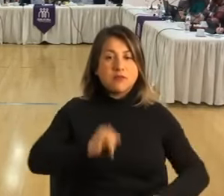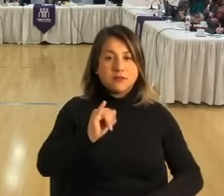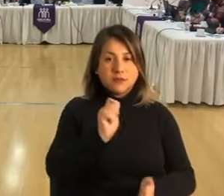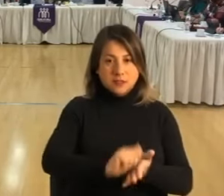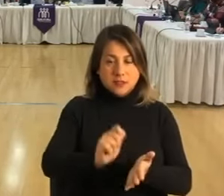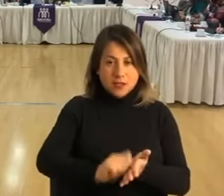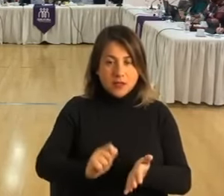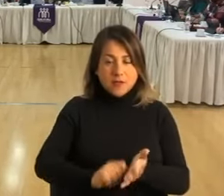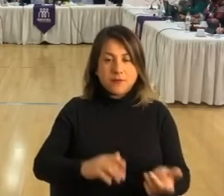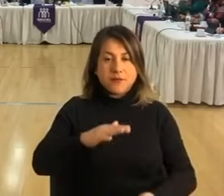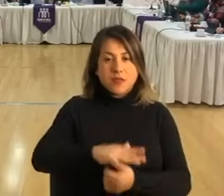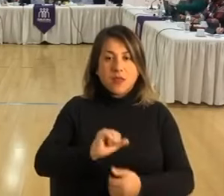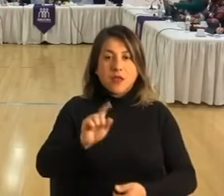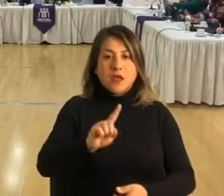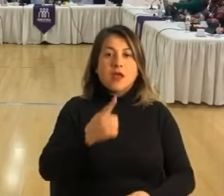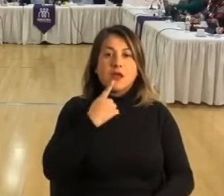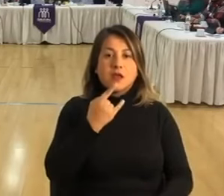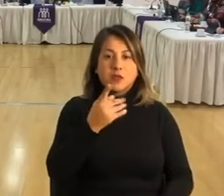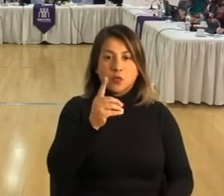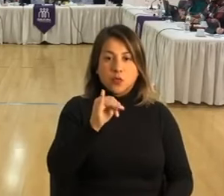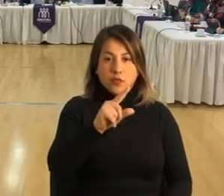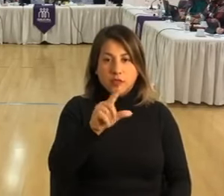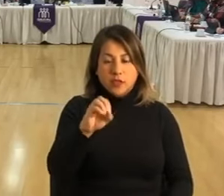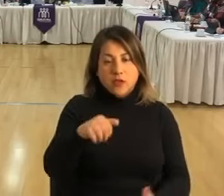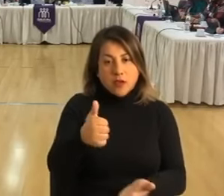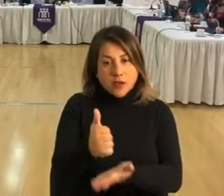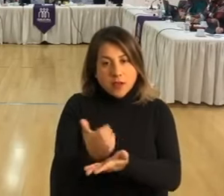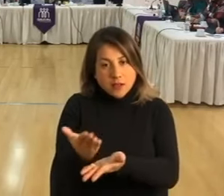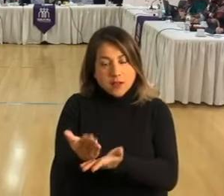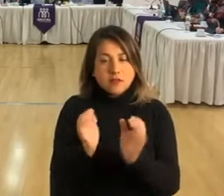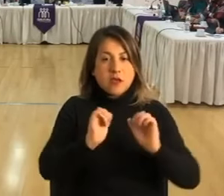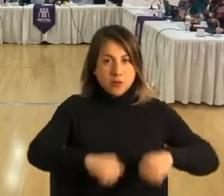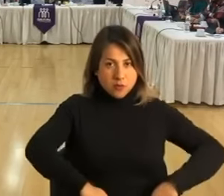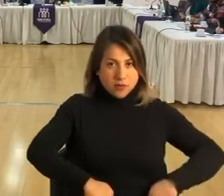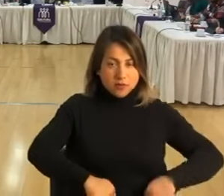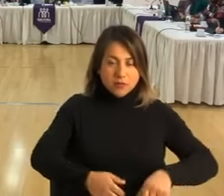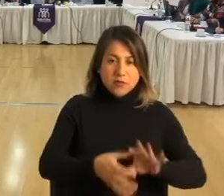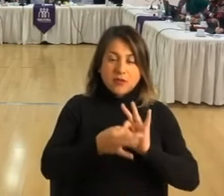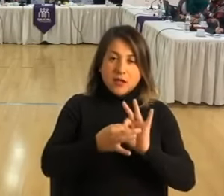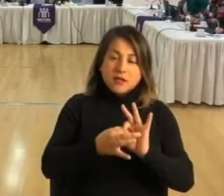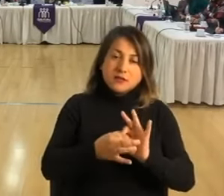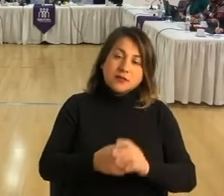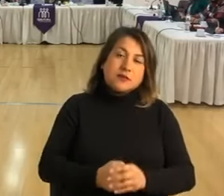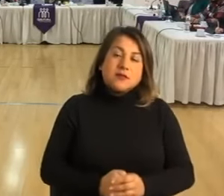secretario. Consejera Miguel Estudillo, ausente. Alcaldesa. Apruebo. Gracias.